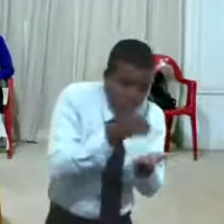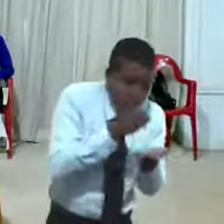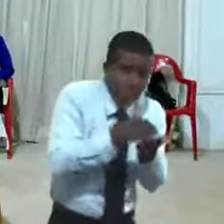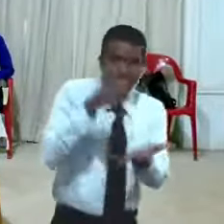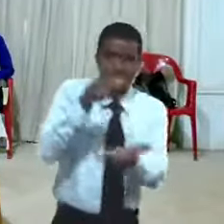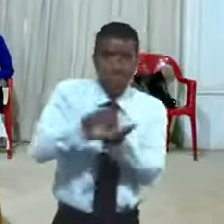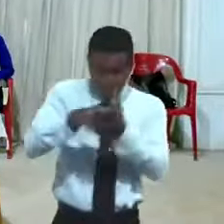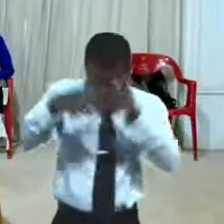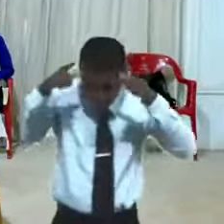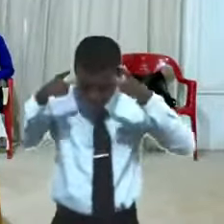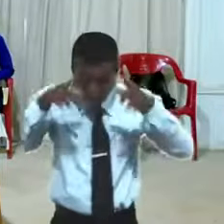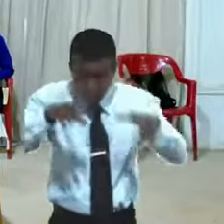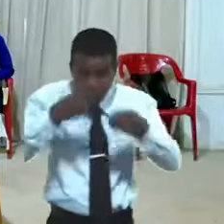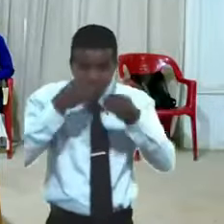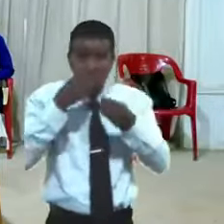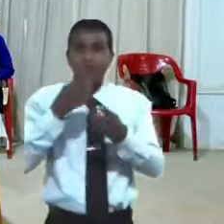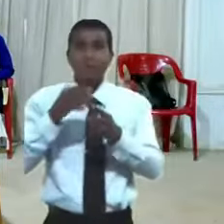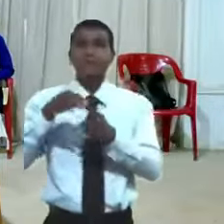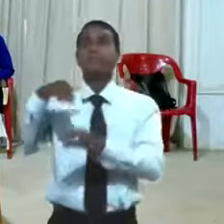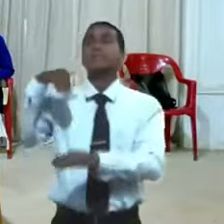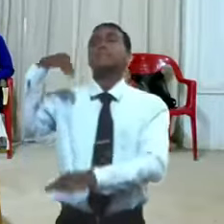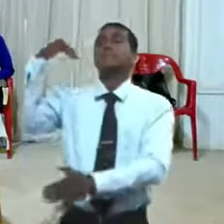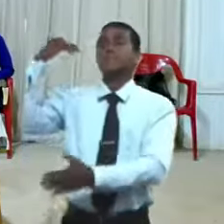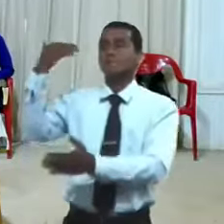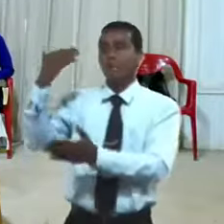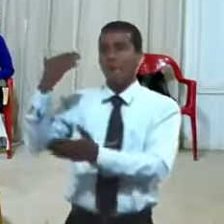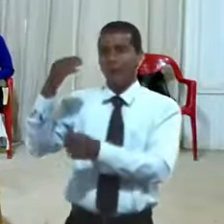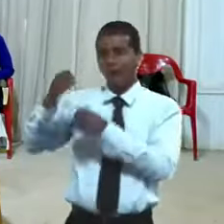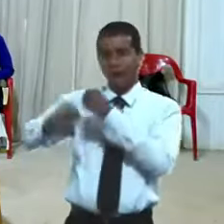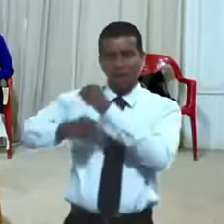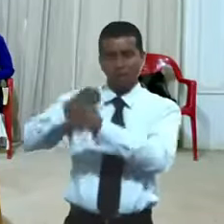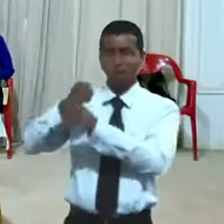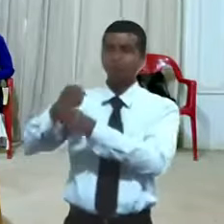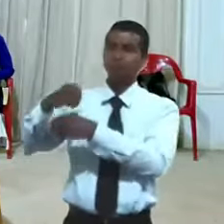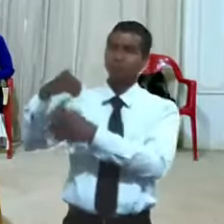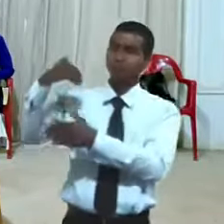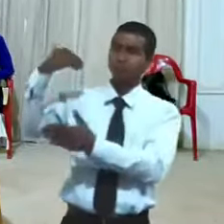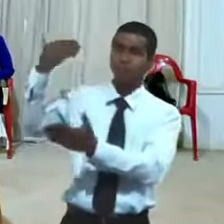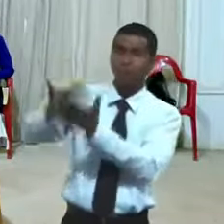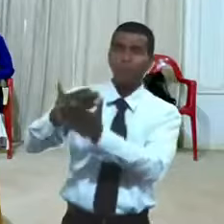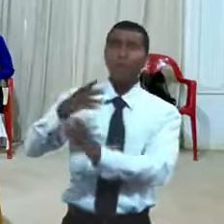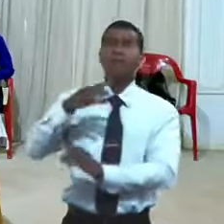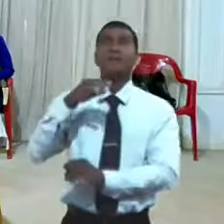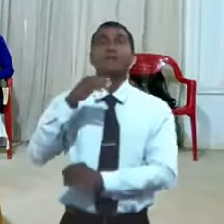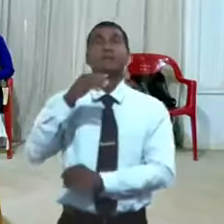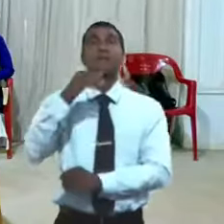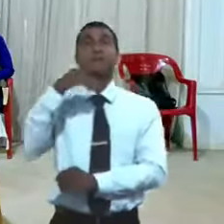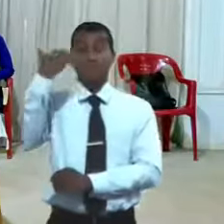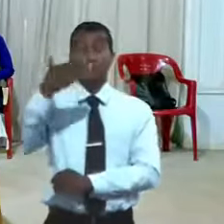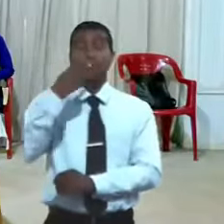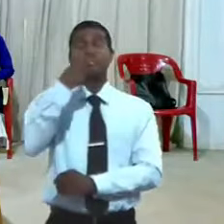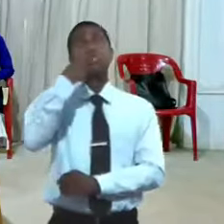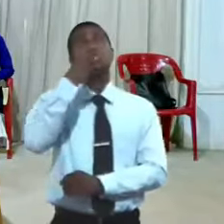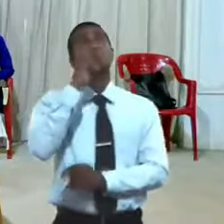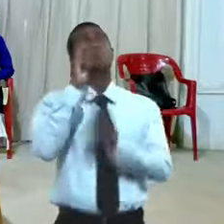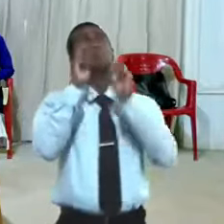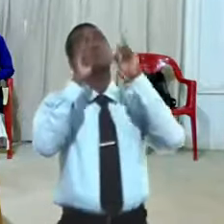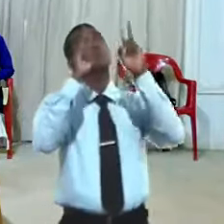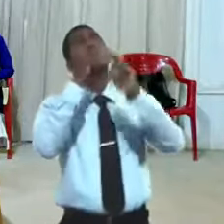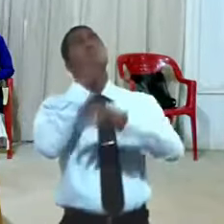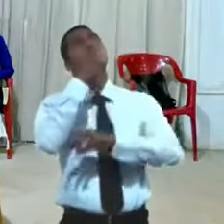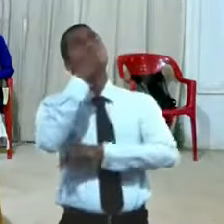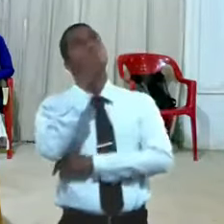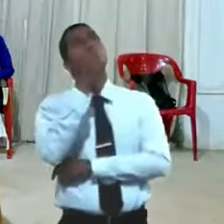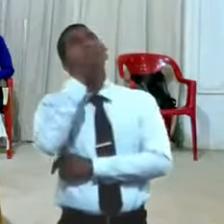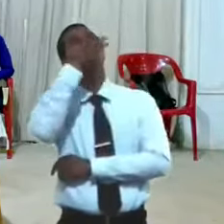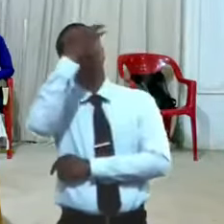Nabucodonosor miró para arriba y dijo en realidad conozco reconozco que hay